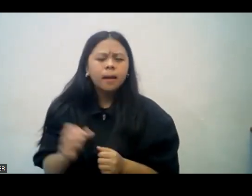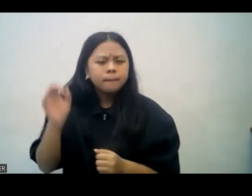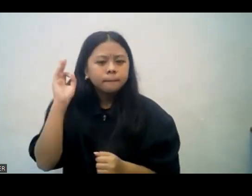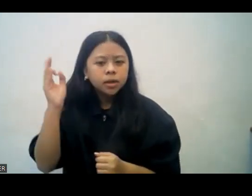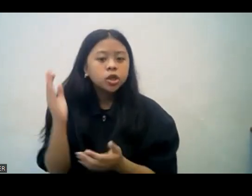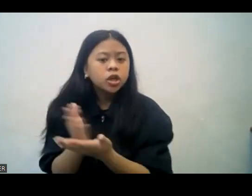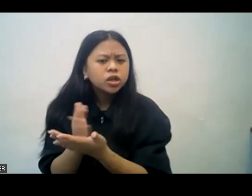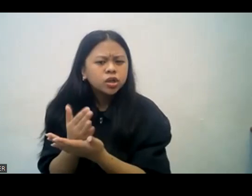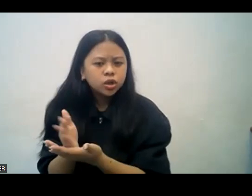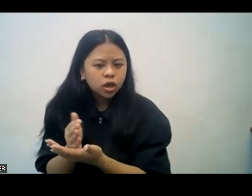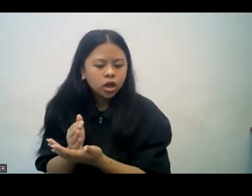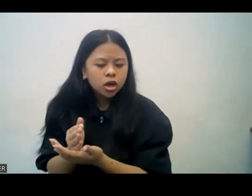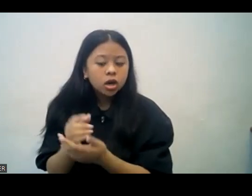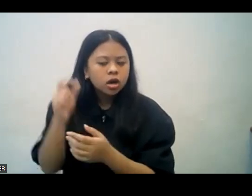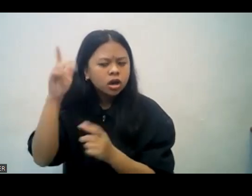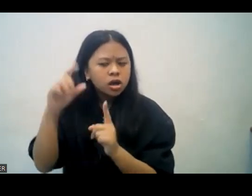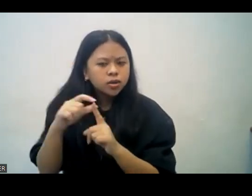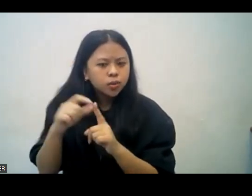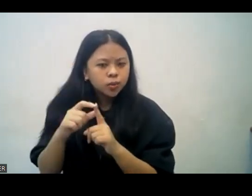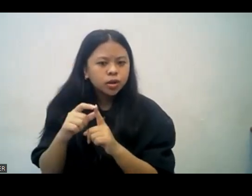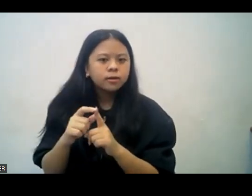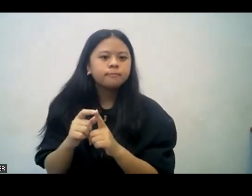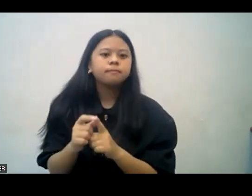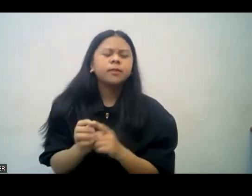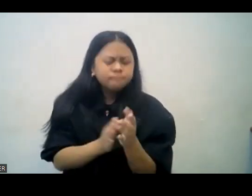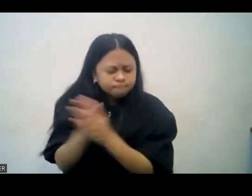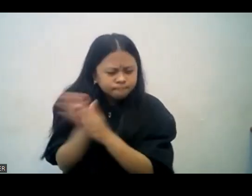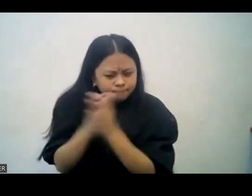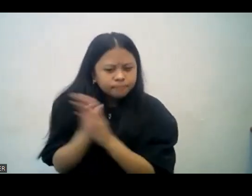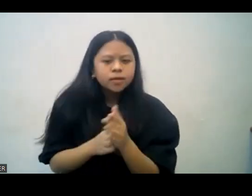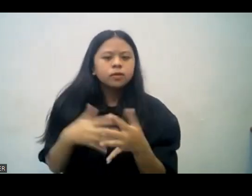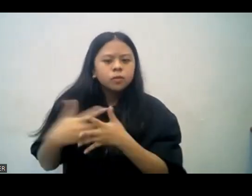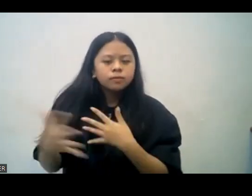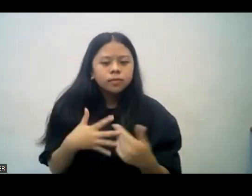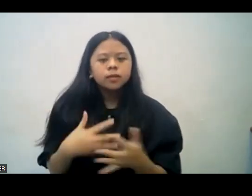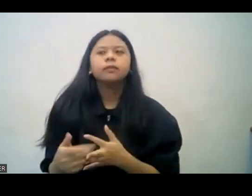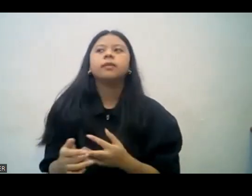Kaya dito, ipangaral mo ang salita, magsikap ka sa kapanahunan at sa dikapanahunan.